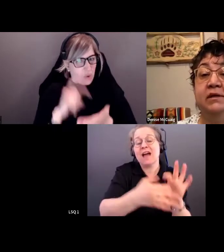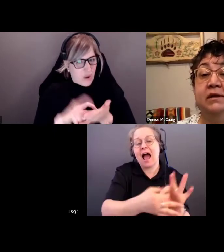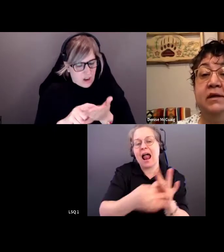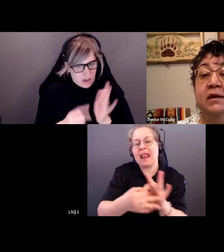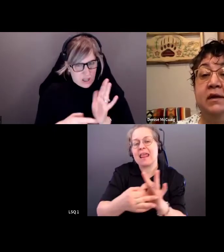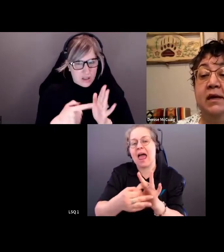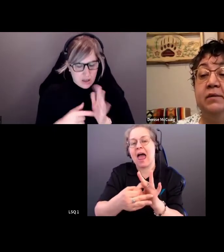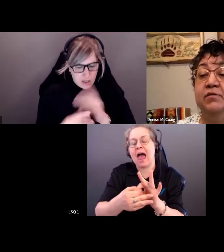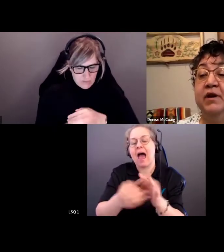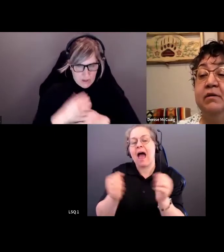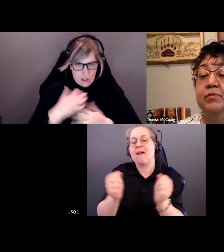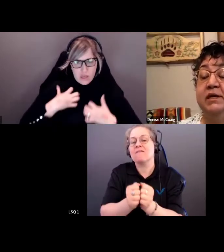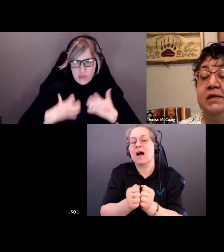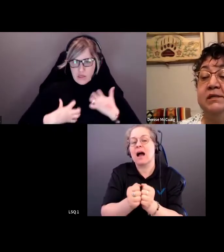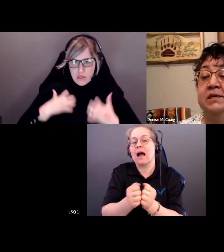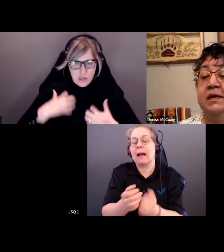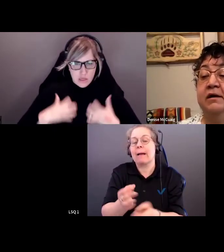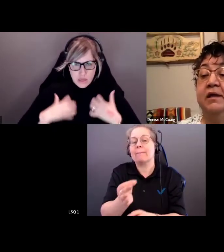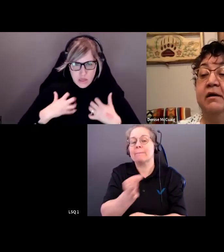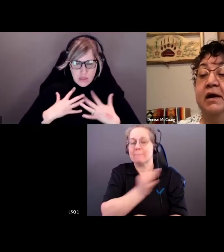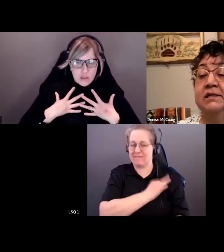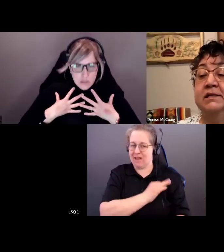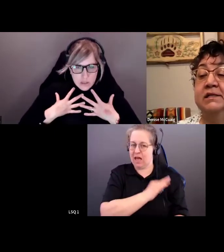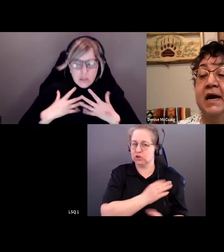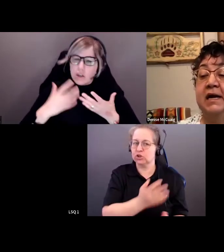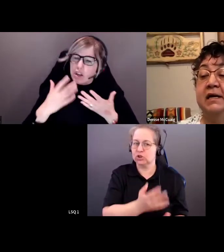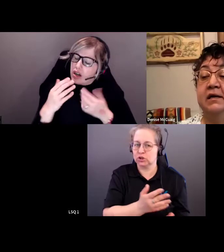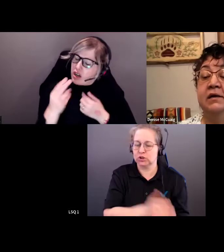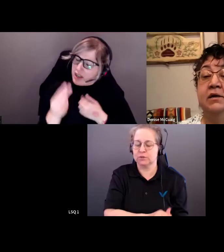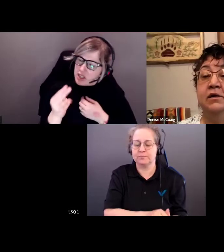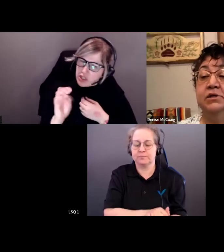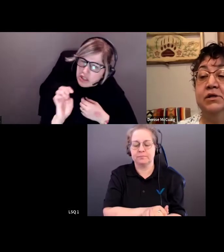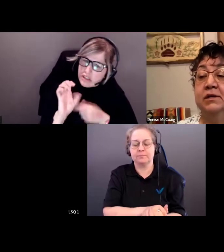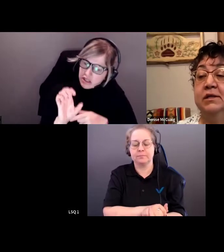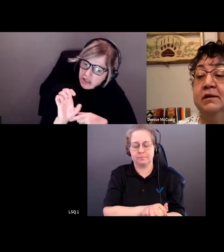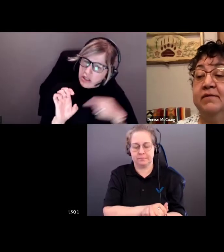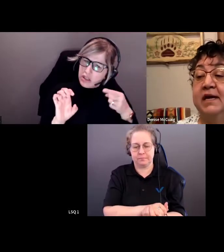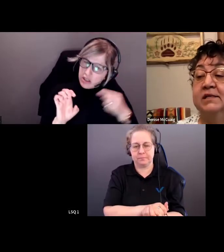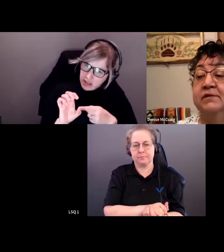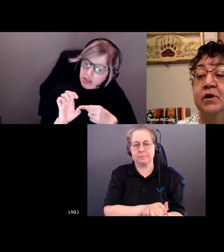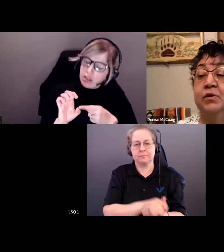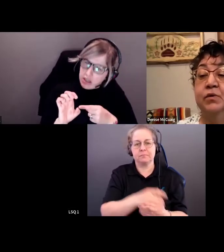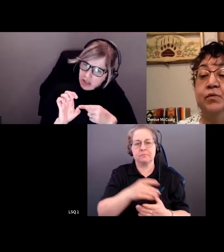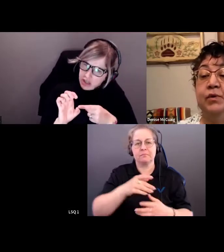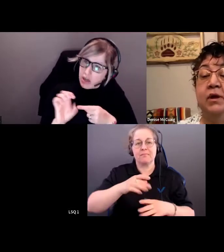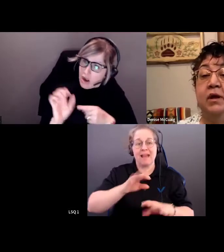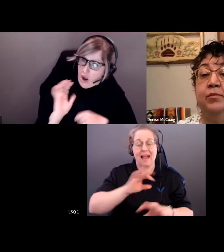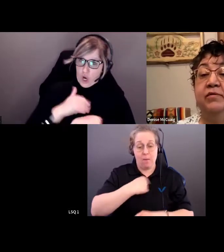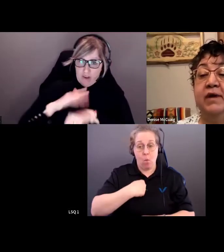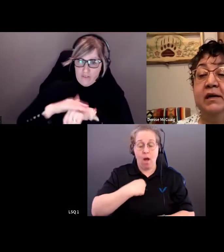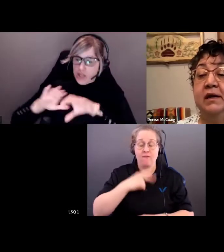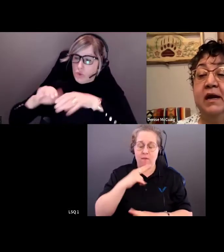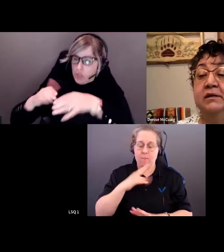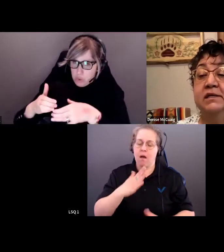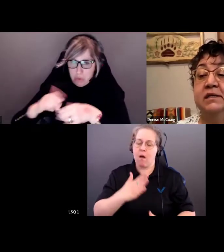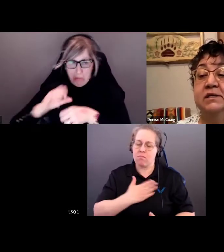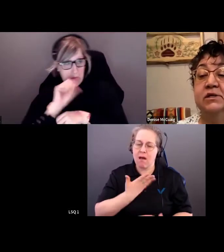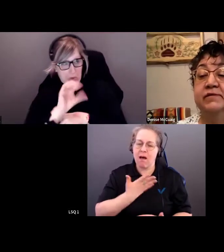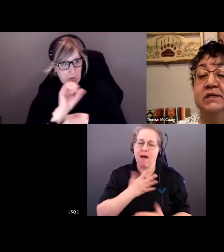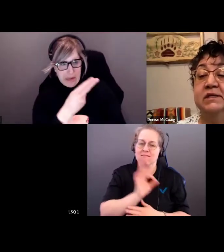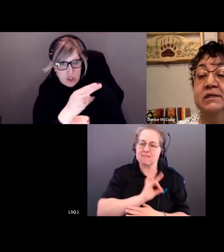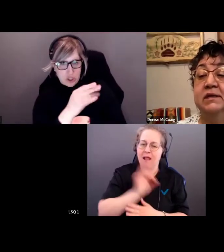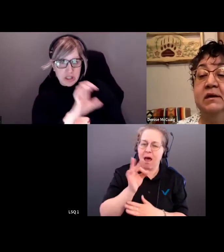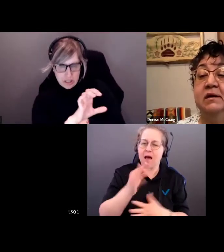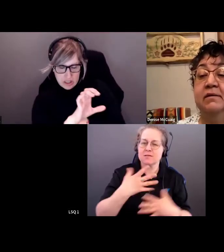privilèges. Je suis très heureuse qu'Excellence en santé Canada ait suivi les